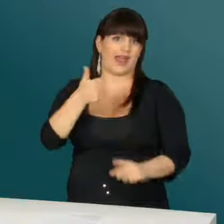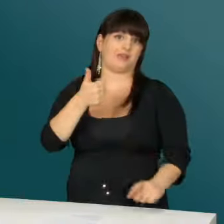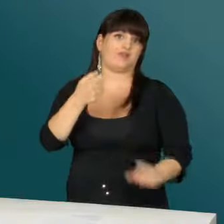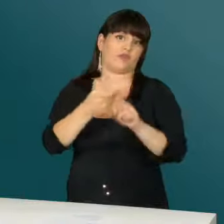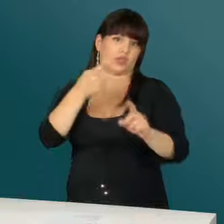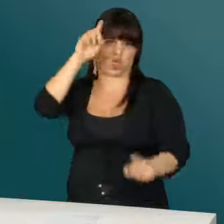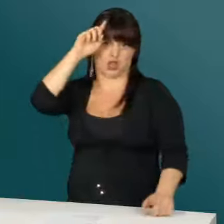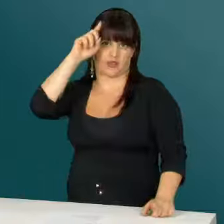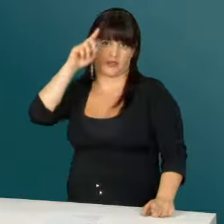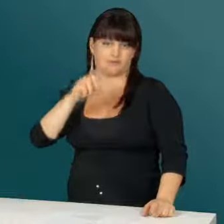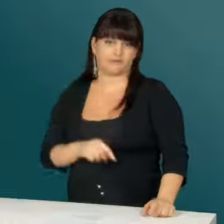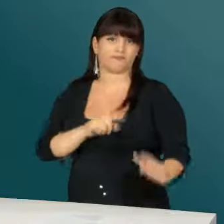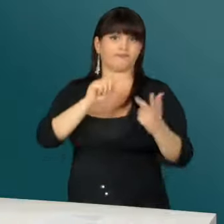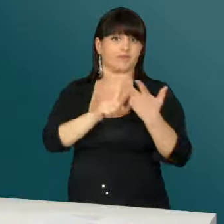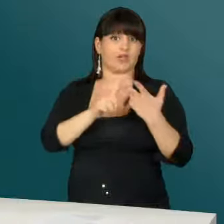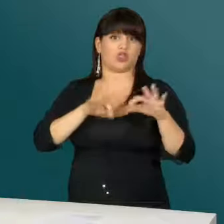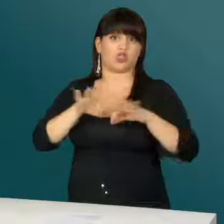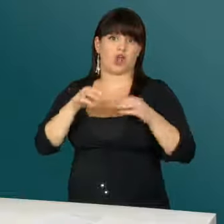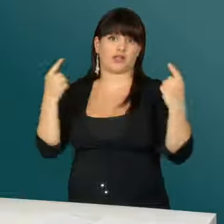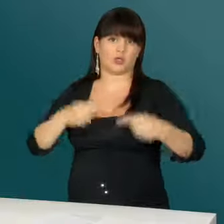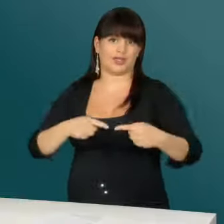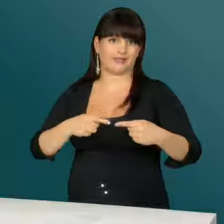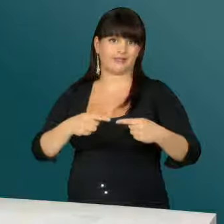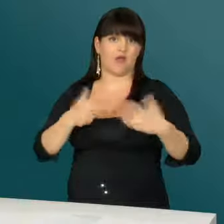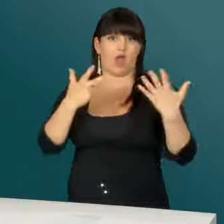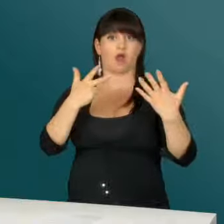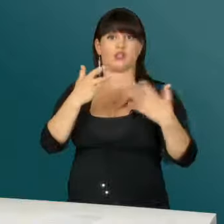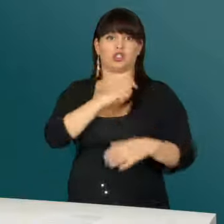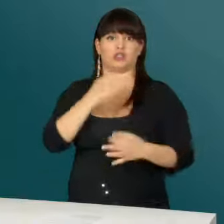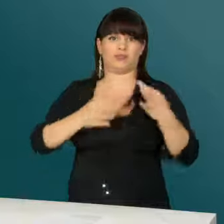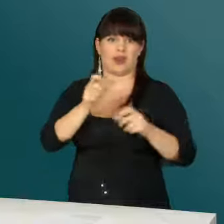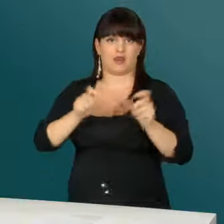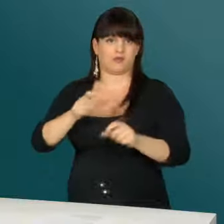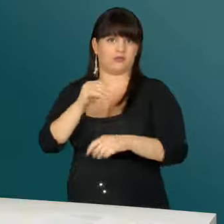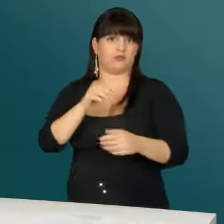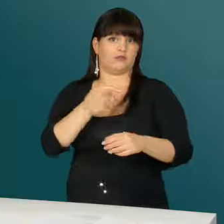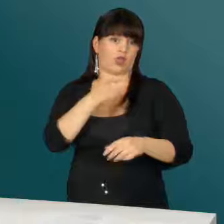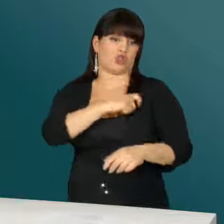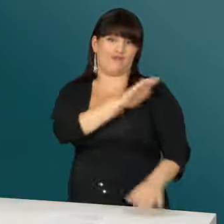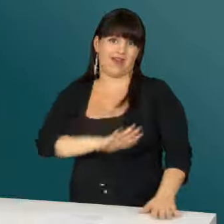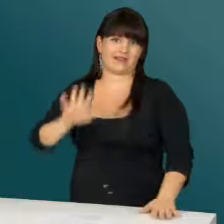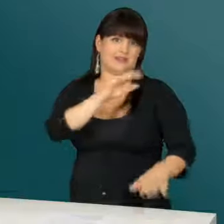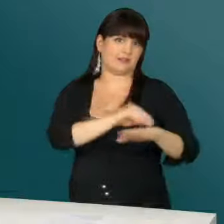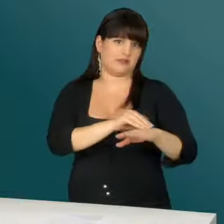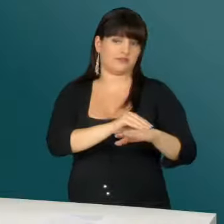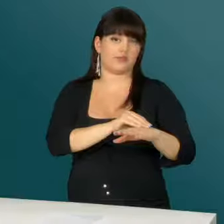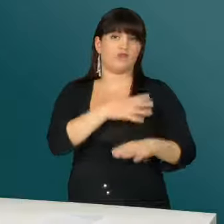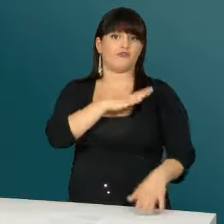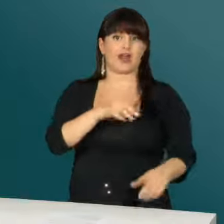Dänemark, ein Frankreich und einer aus Deutschland. Das dritte Turnier ist ein Schachturnier mit acht Schweizer Spielern. Am